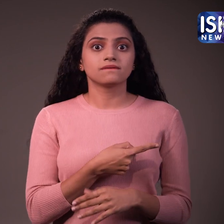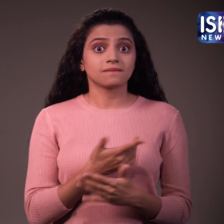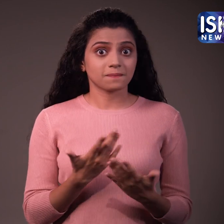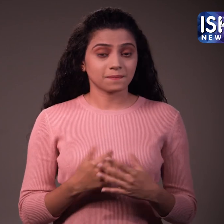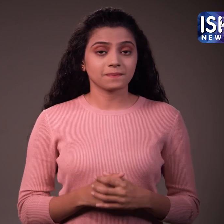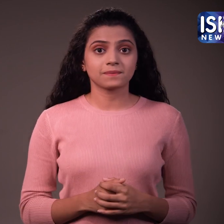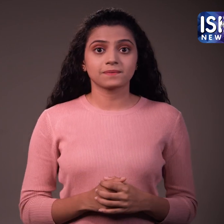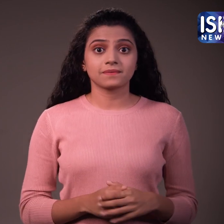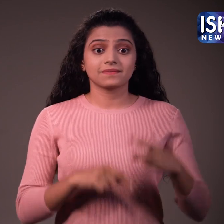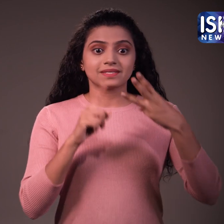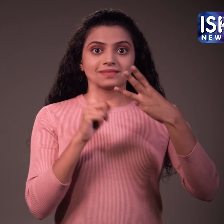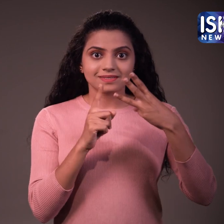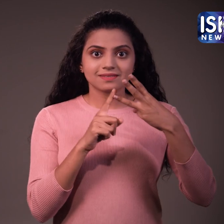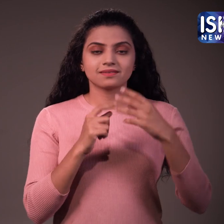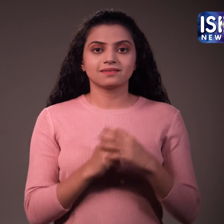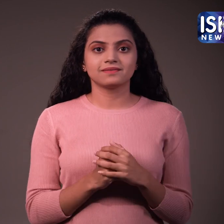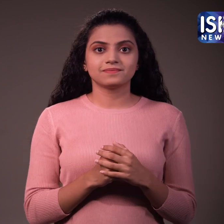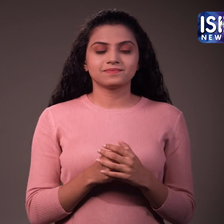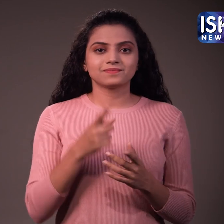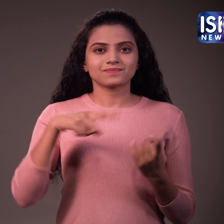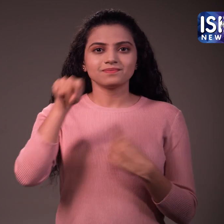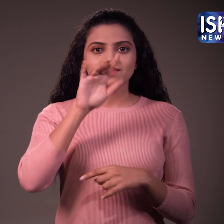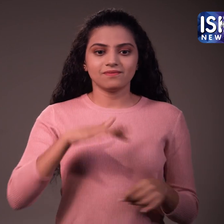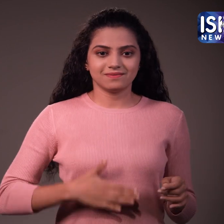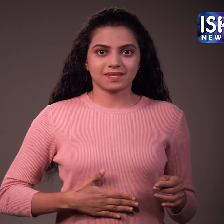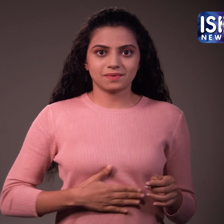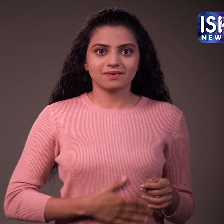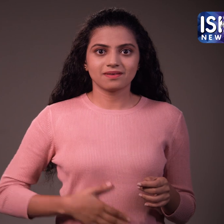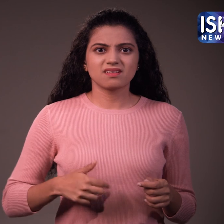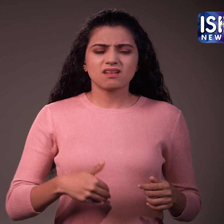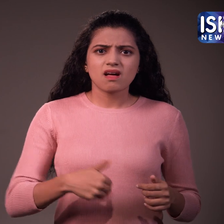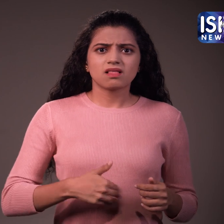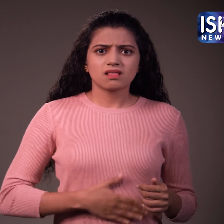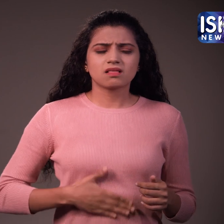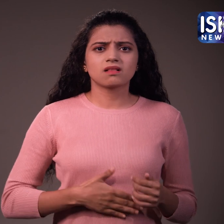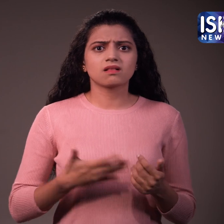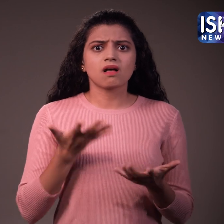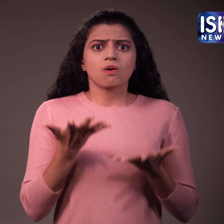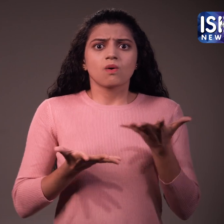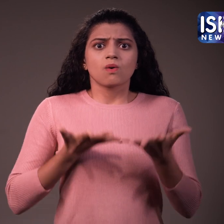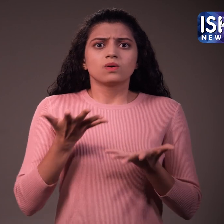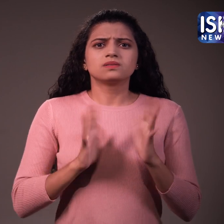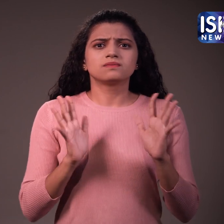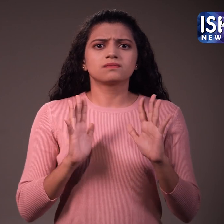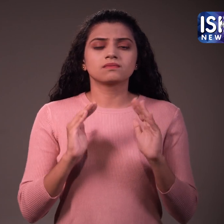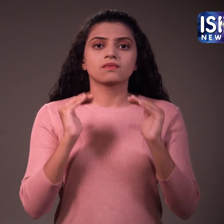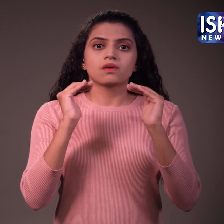करता है पेट को थंड़क पहुँचा कर चांदी का पानी पाचन में मदद करता है